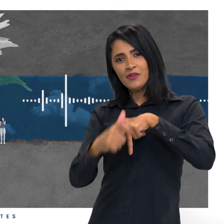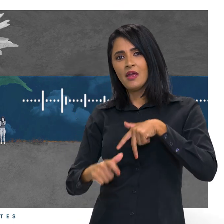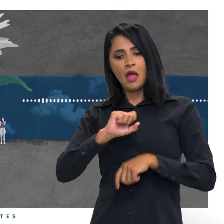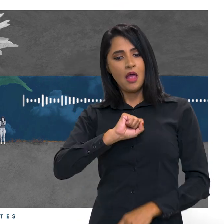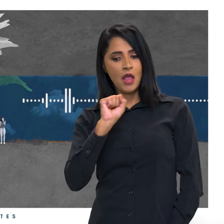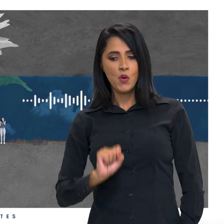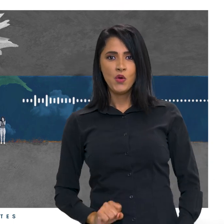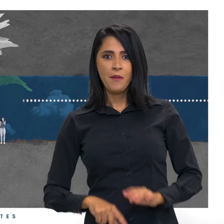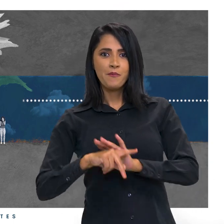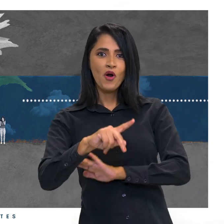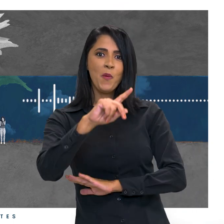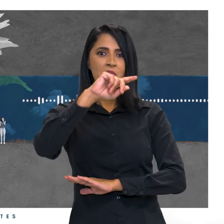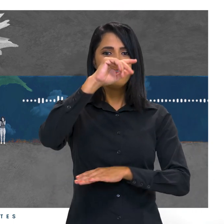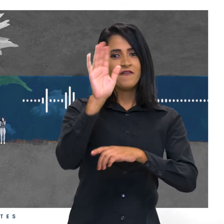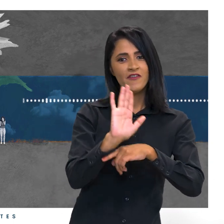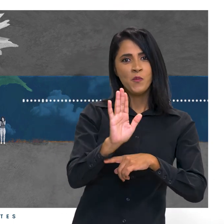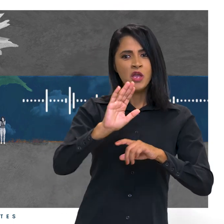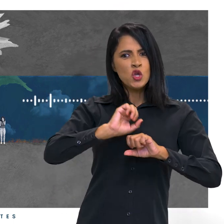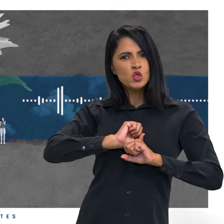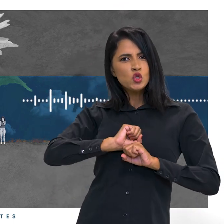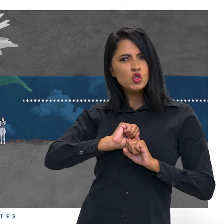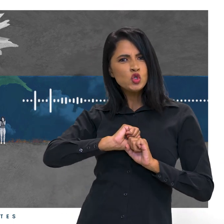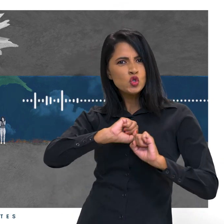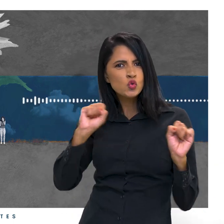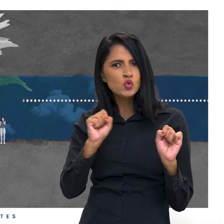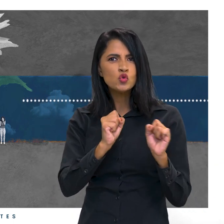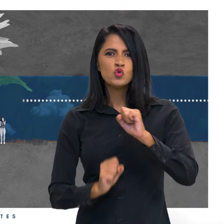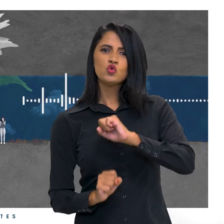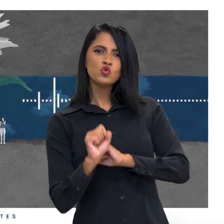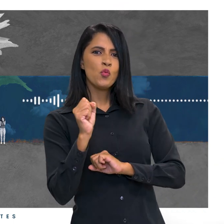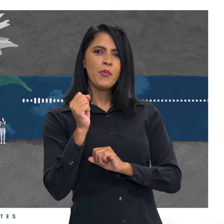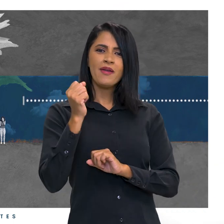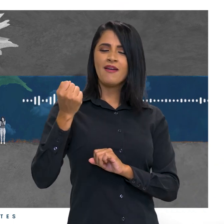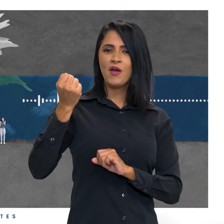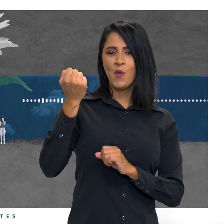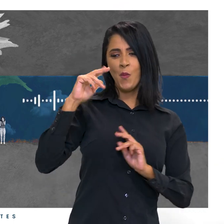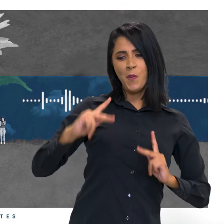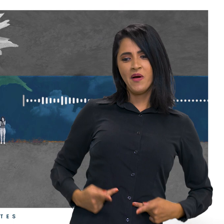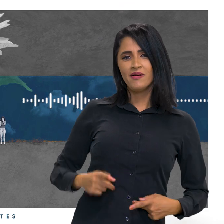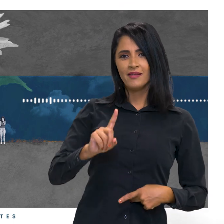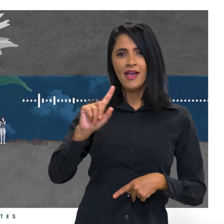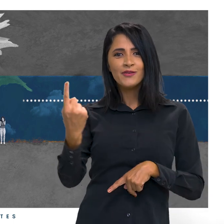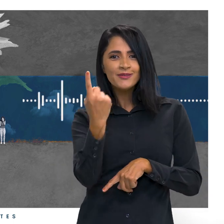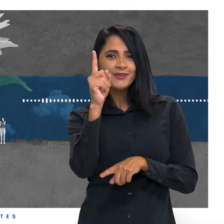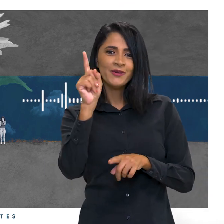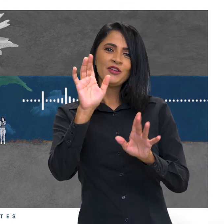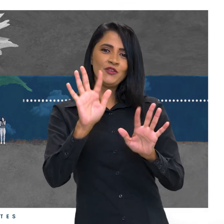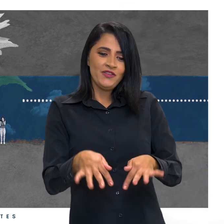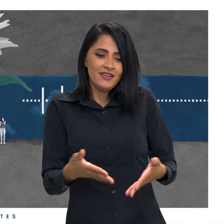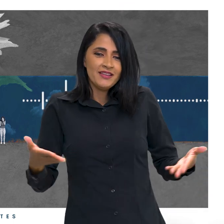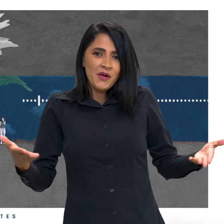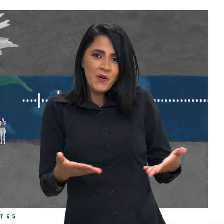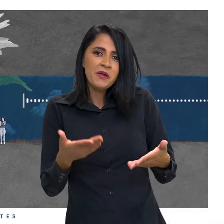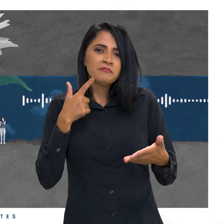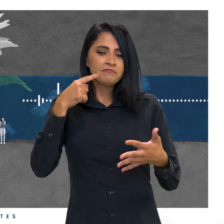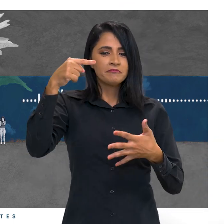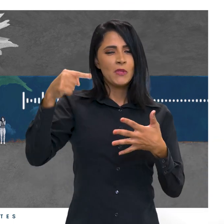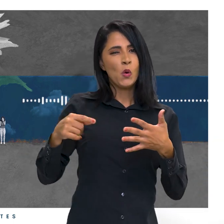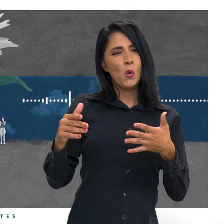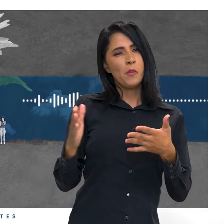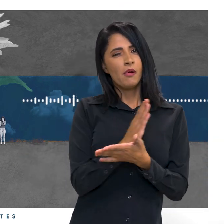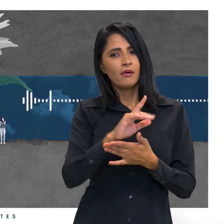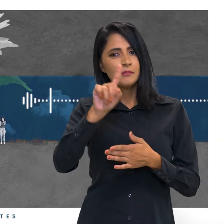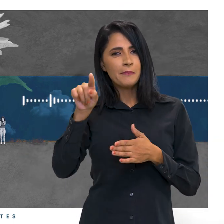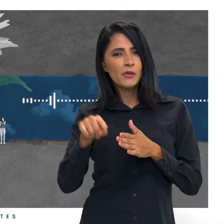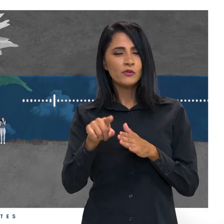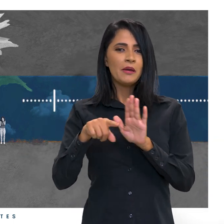filme e nem super-humana. E ela não está sozinha nessa luta. Por isso, a gente termina por aqui, deixando algumas questões em aberto para o